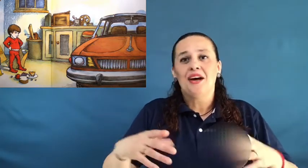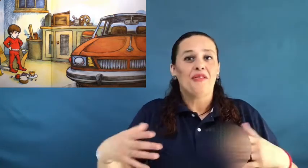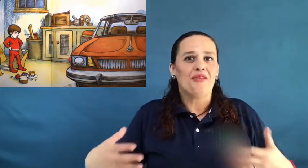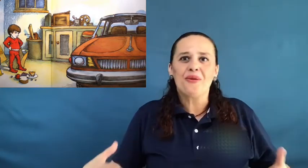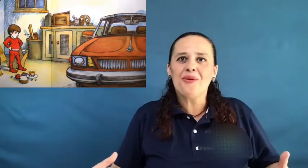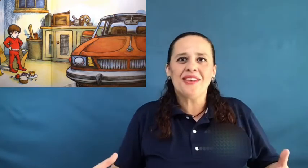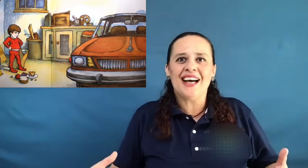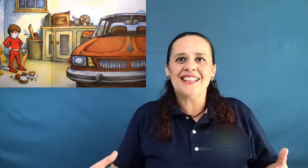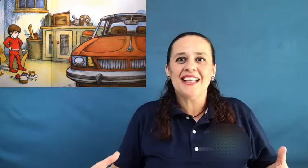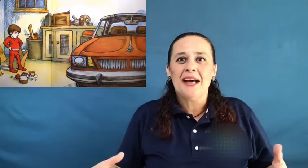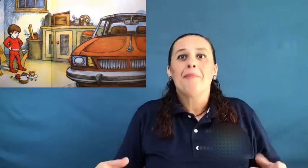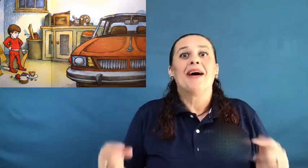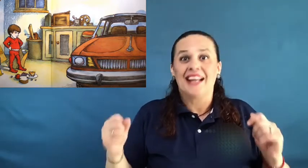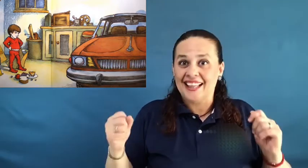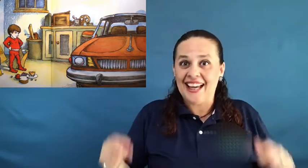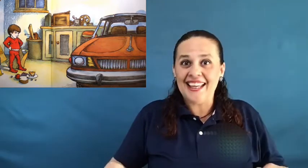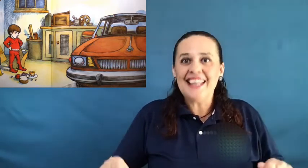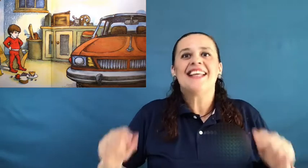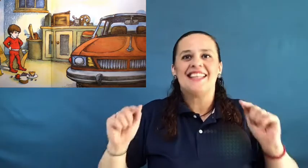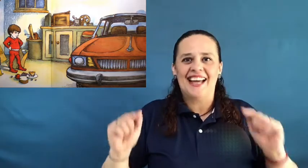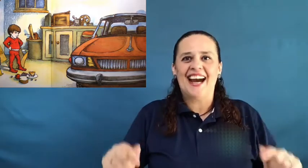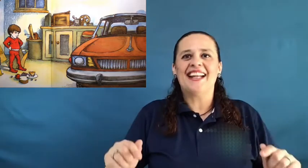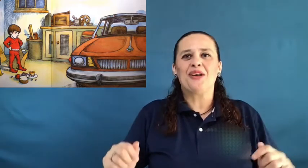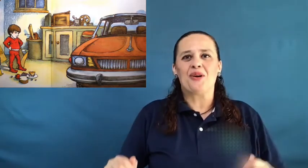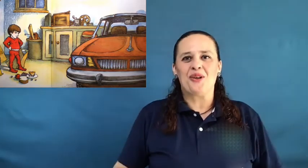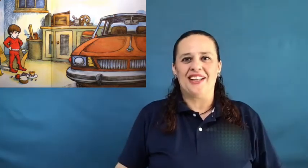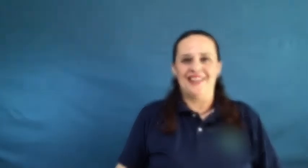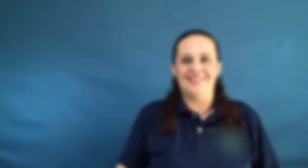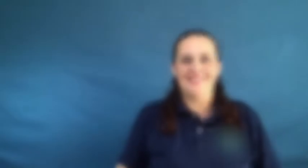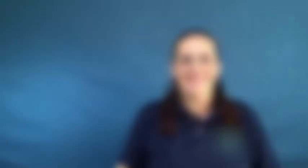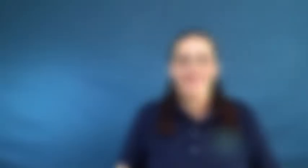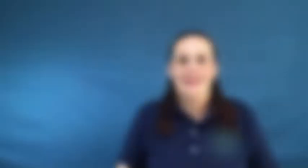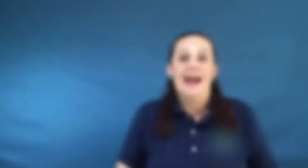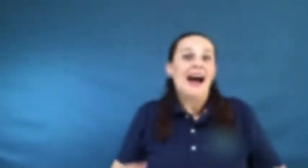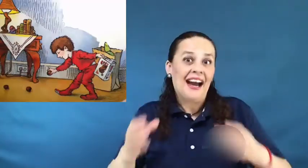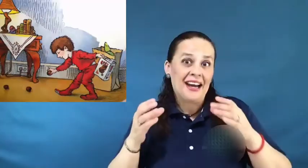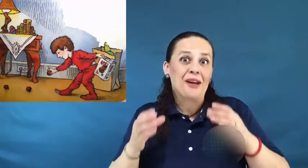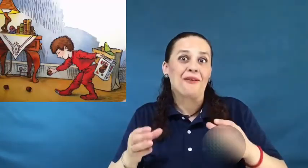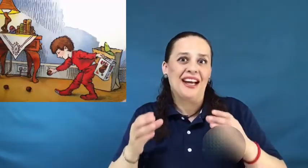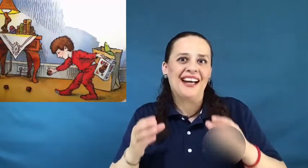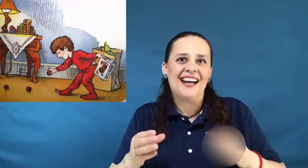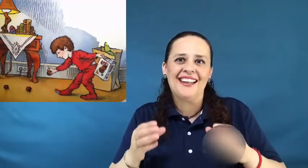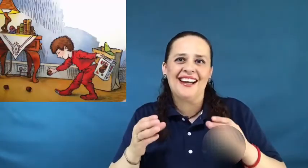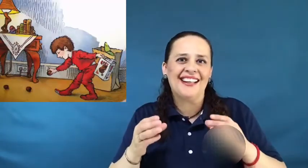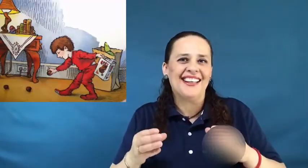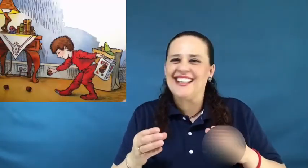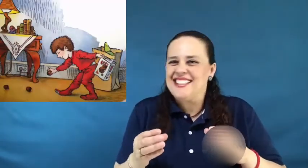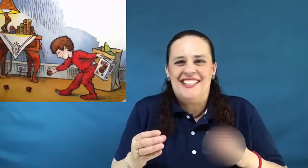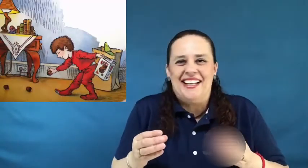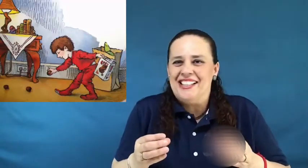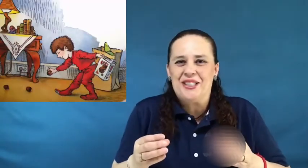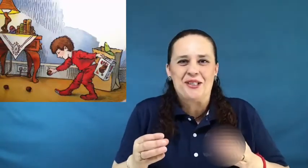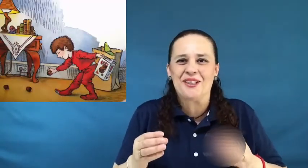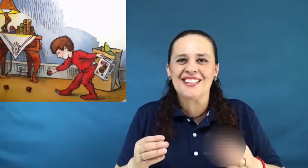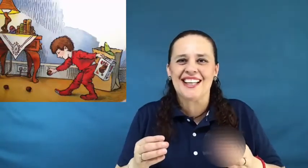frutas, para que ahí llegara el cocodrilo. Agarró una caja de galletas deliciosas.